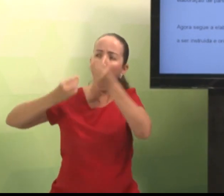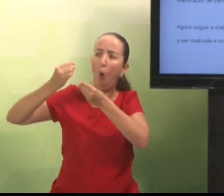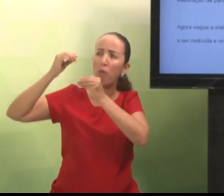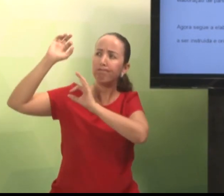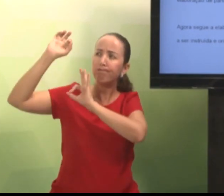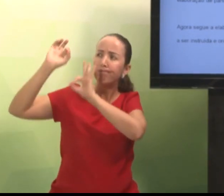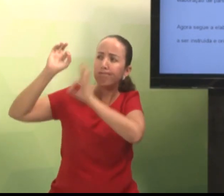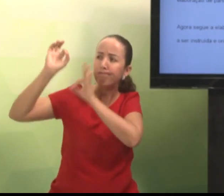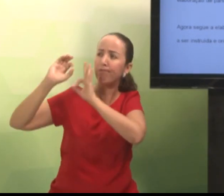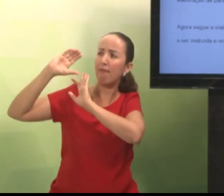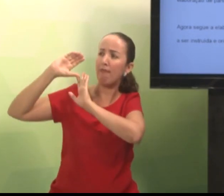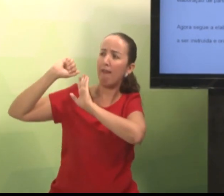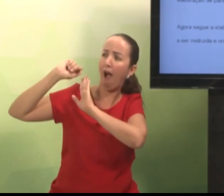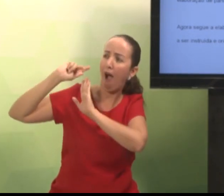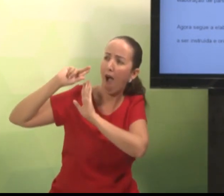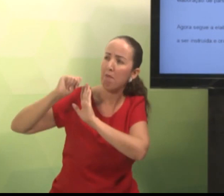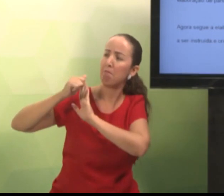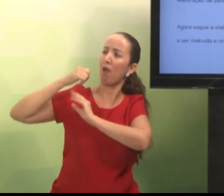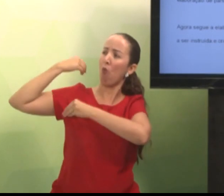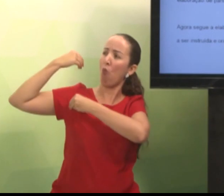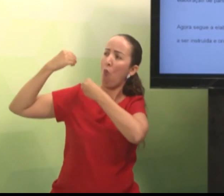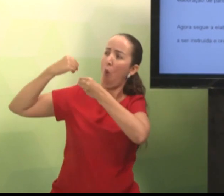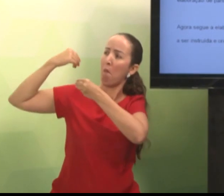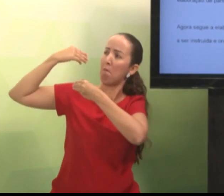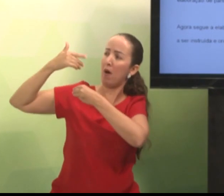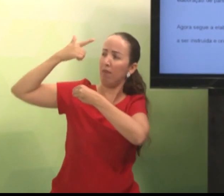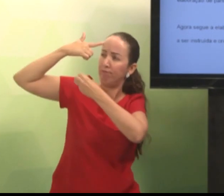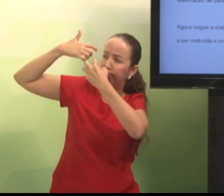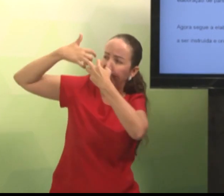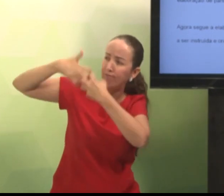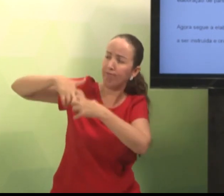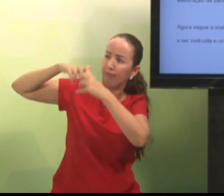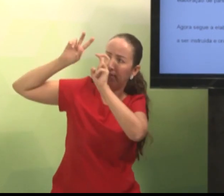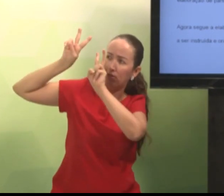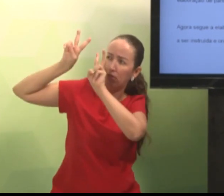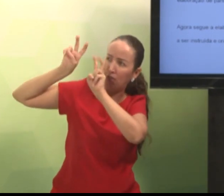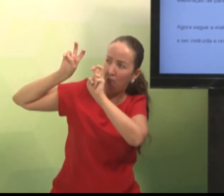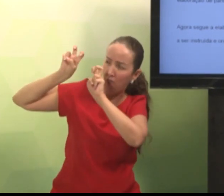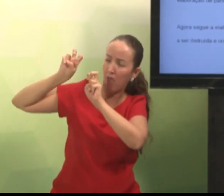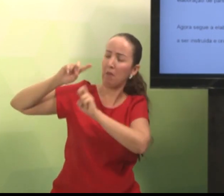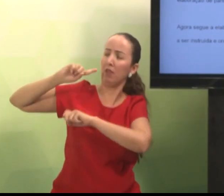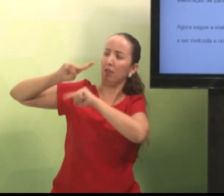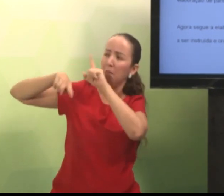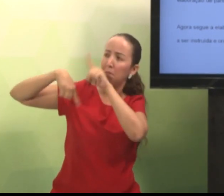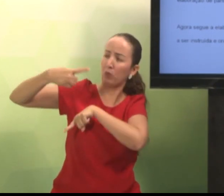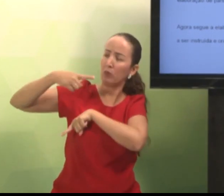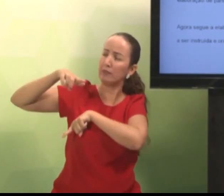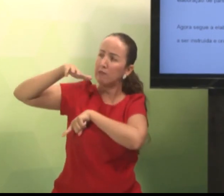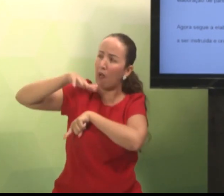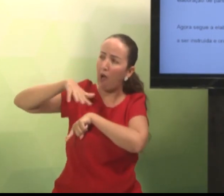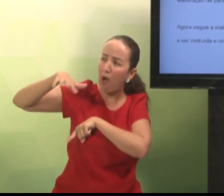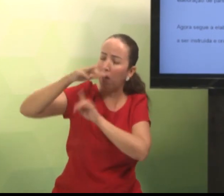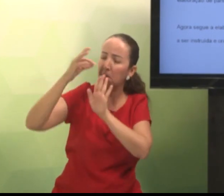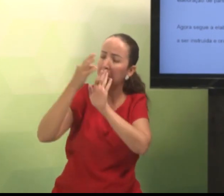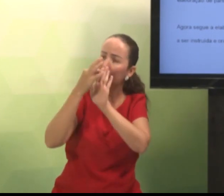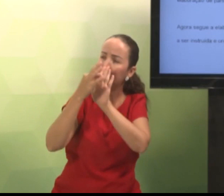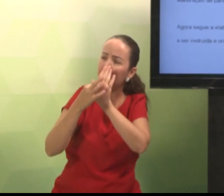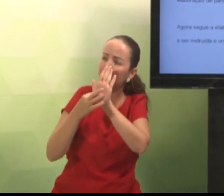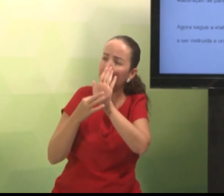Já viram como é a organização da capa, da estruturação do trabalho,